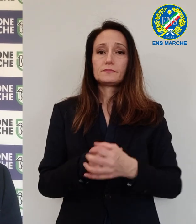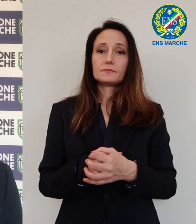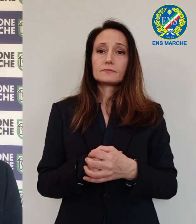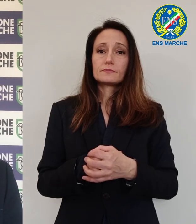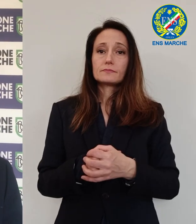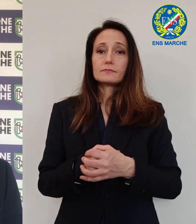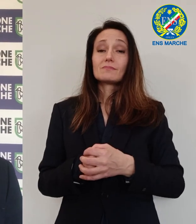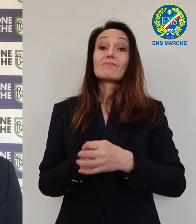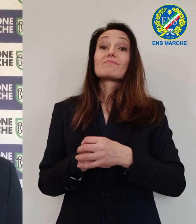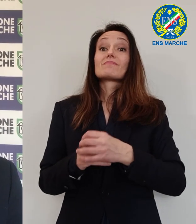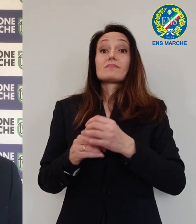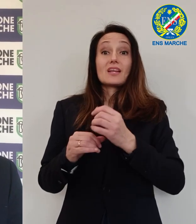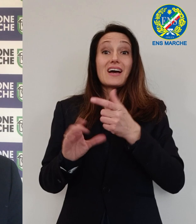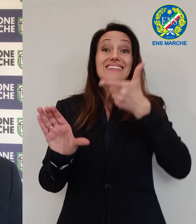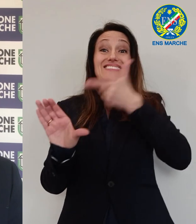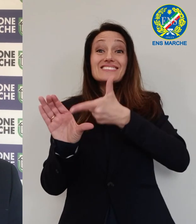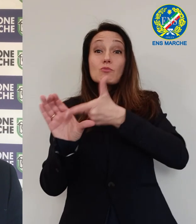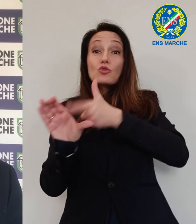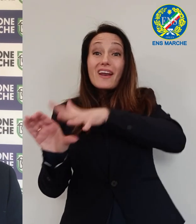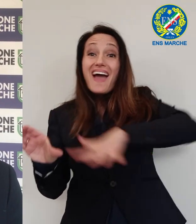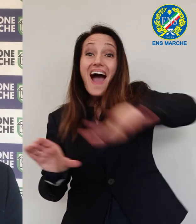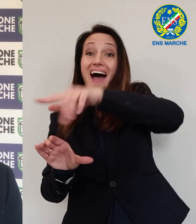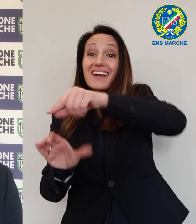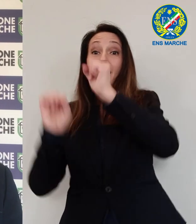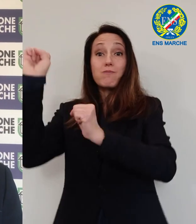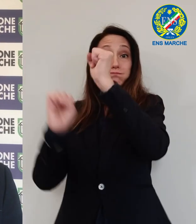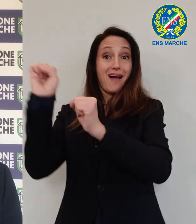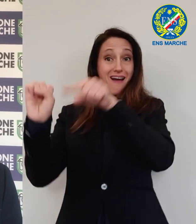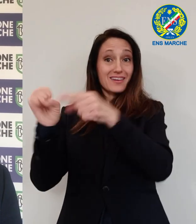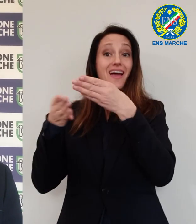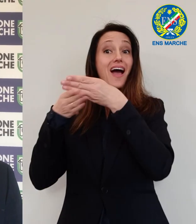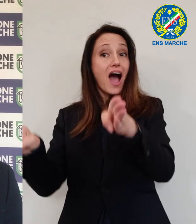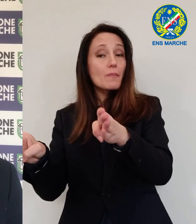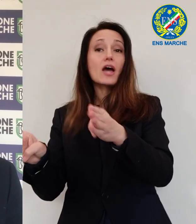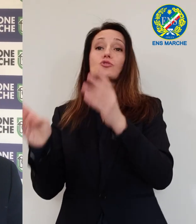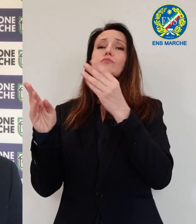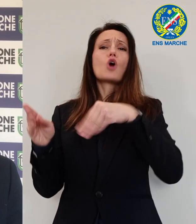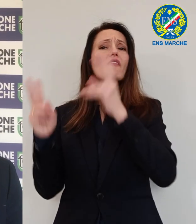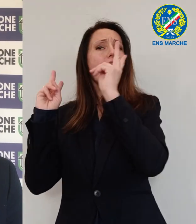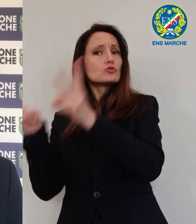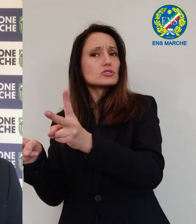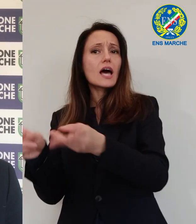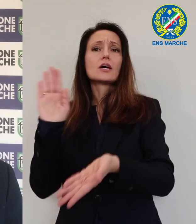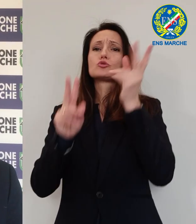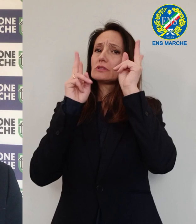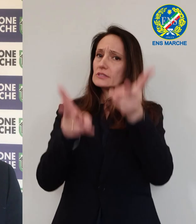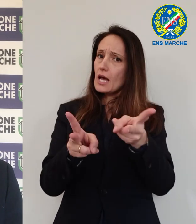I distributori rimangono aperti su autostrade e superstrade e nelle aree extraurbane ad